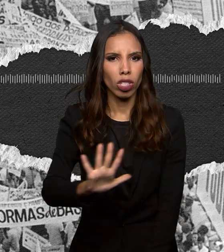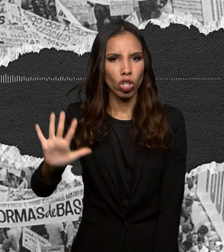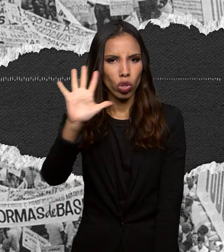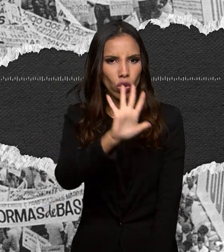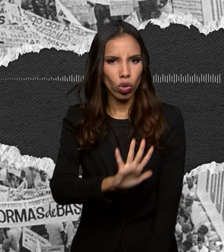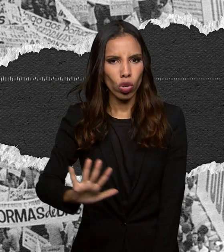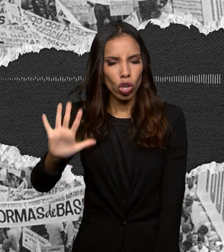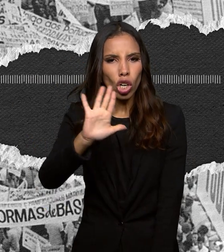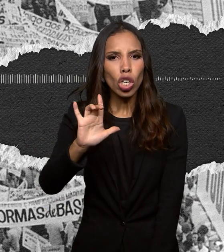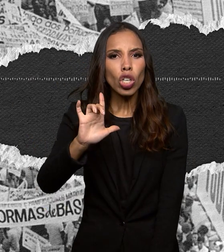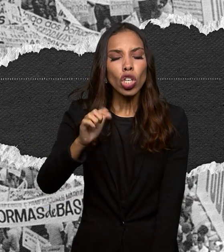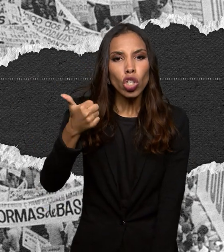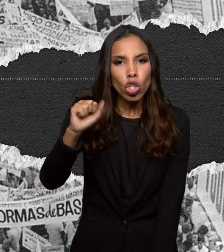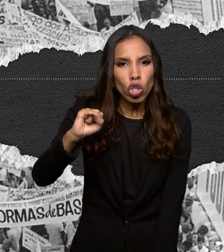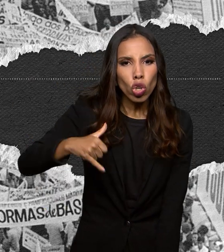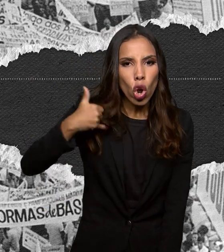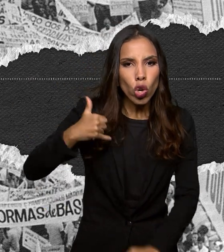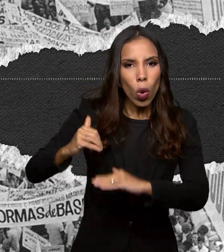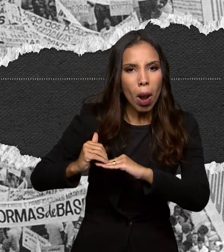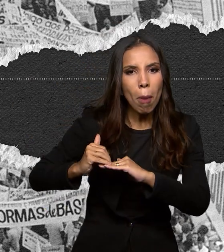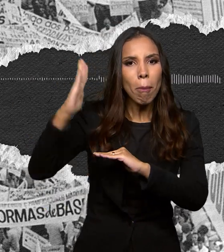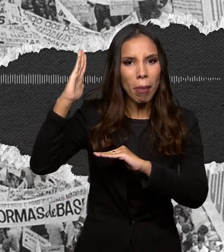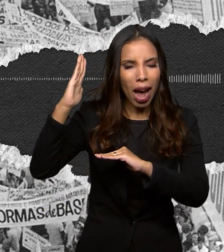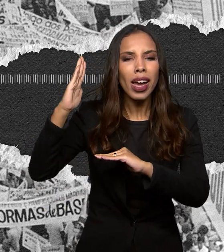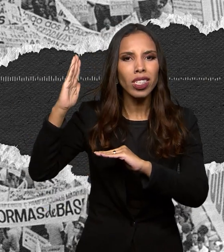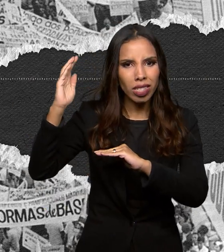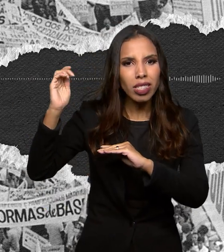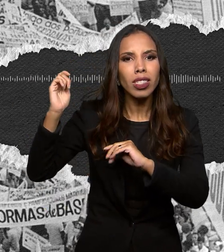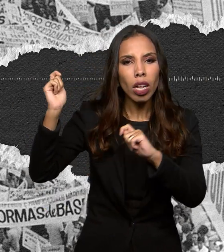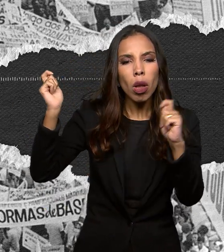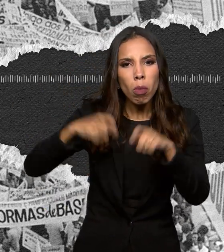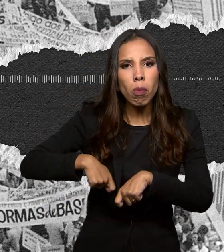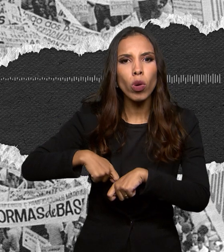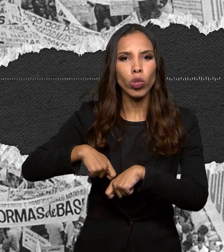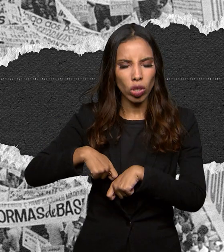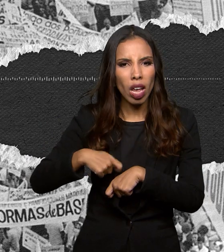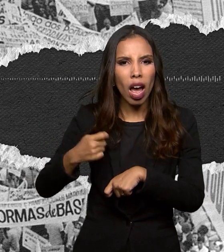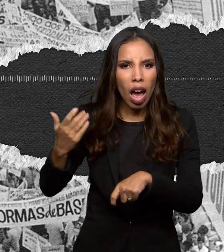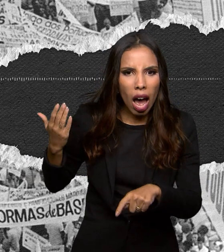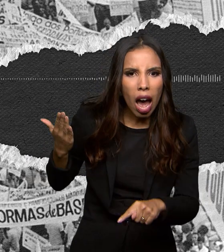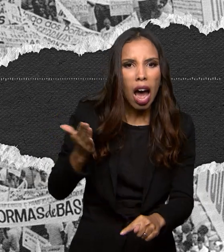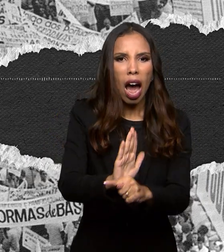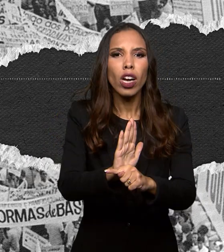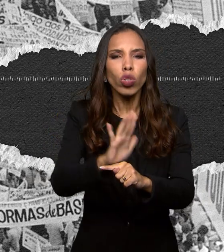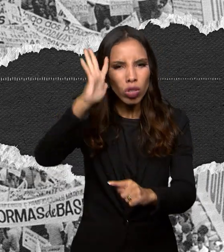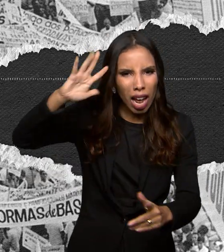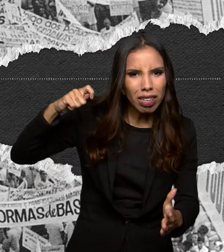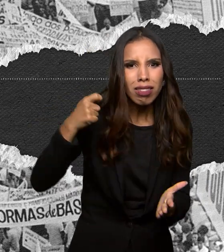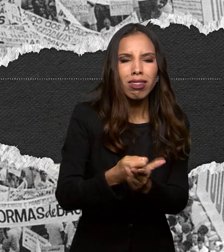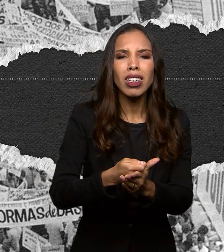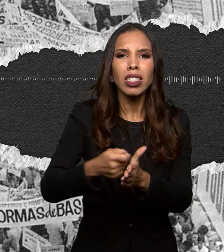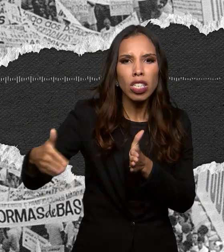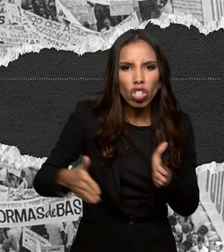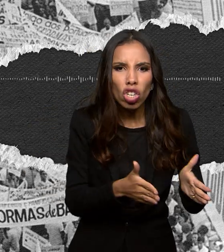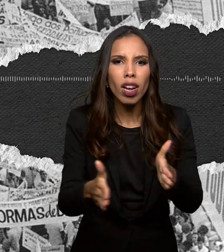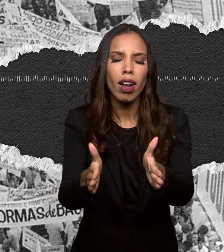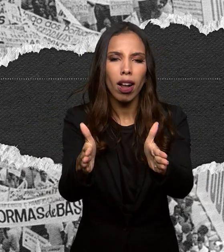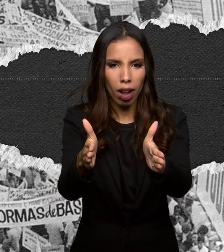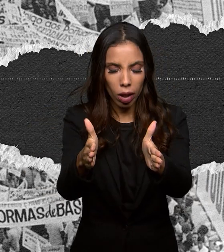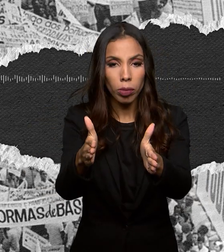de 18 anos também ajudarem a decidir do seu destino. Na educação, já